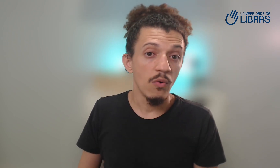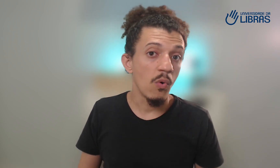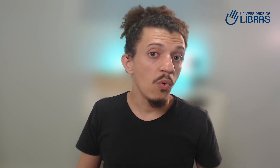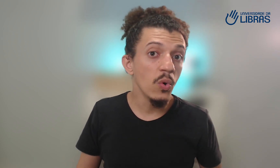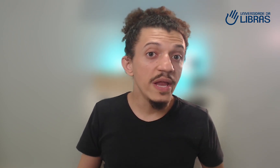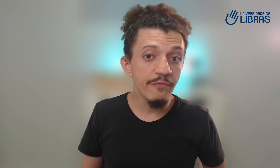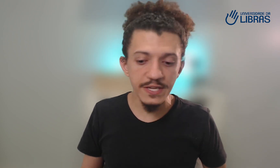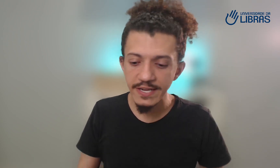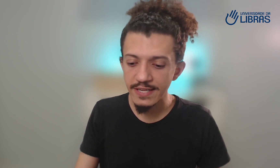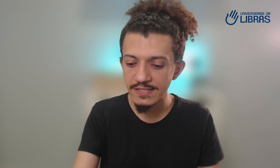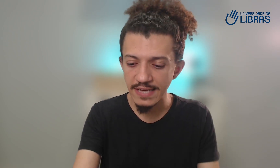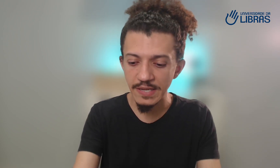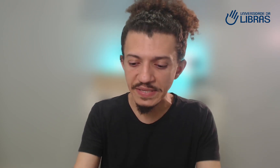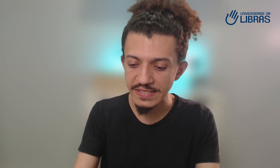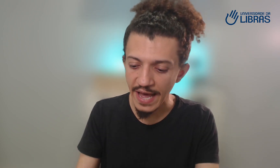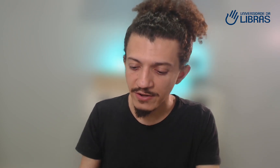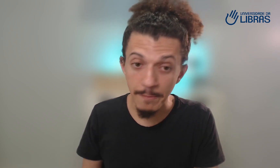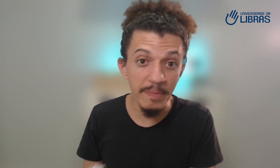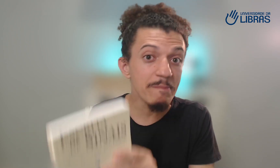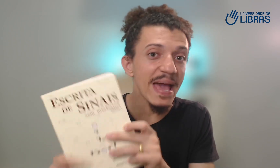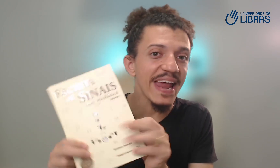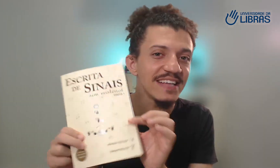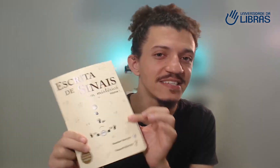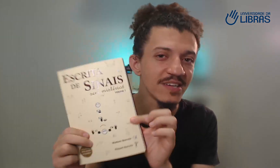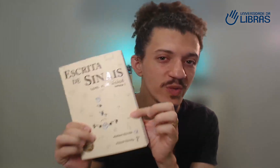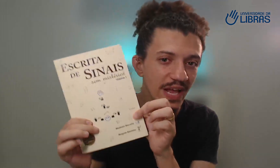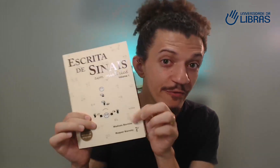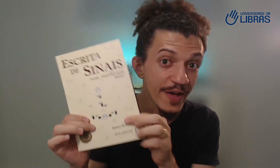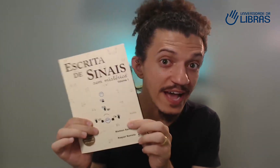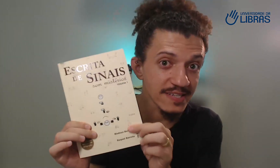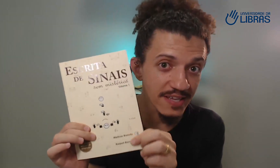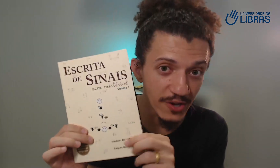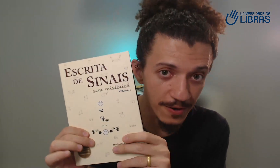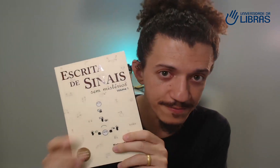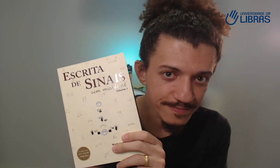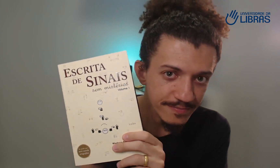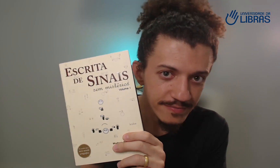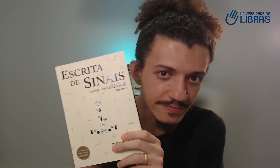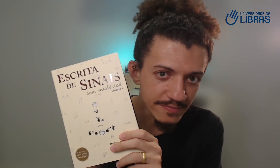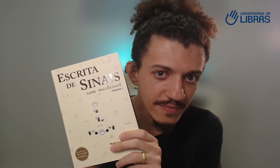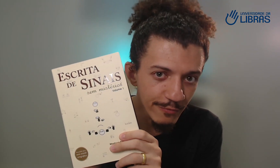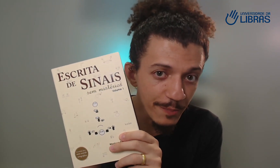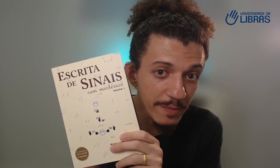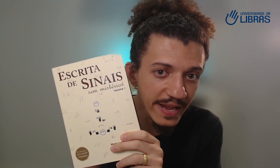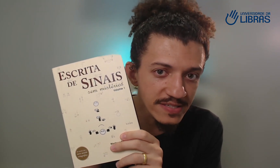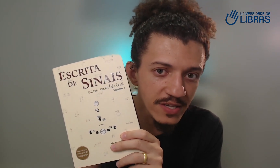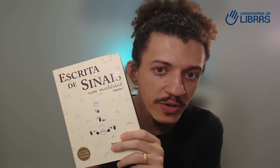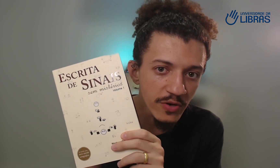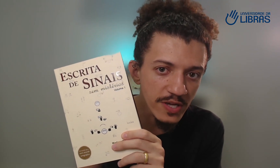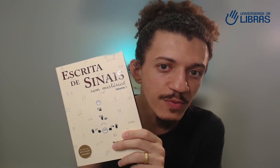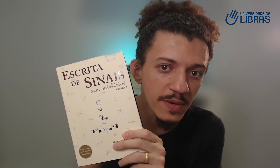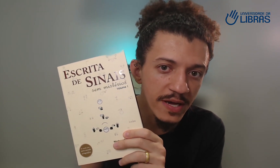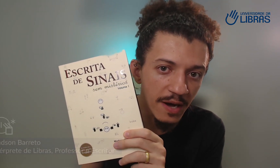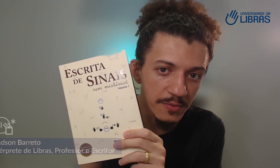O livro A Escrita de Sinais Sem Mistérios, a primeira edição dele foi essa daqui. Foi a primeira edição que nós publicamos.